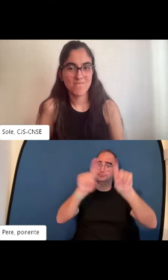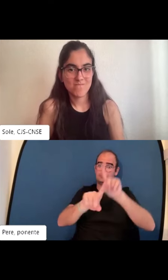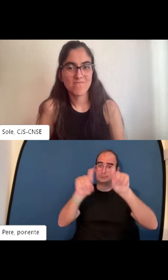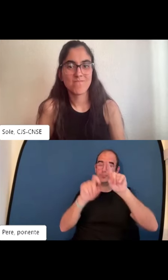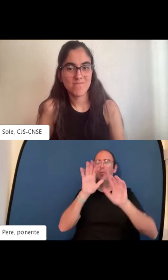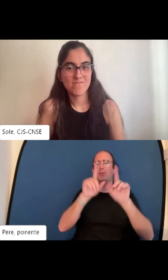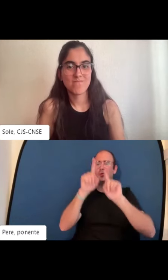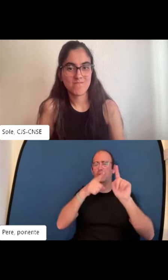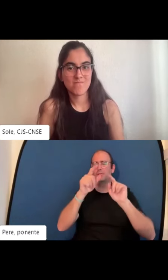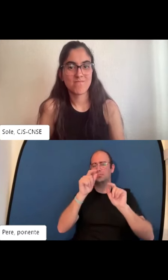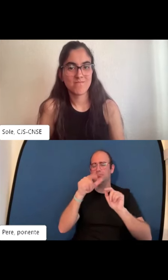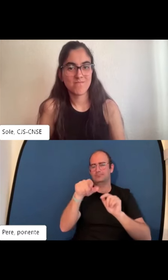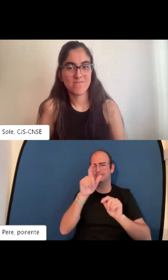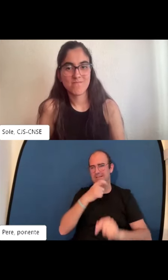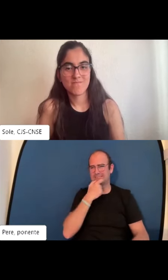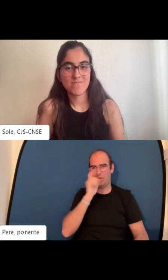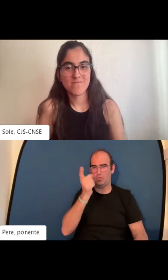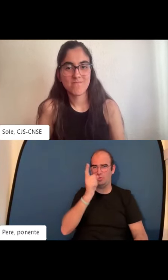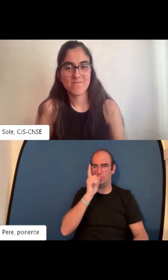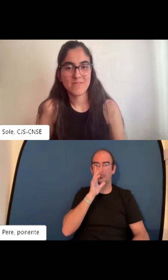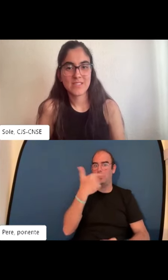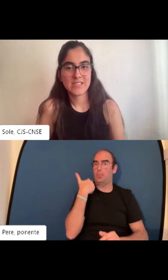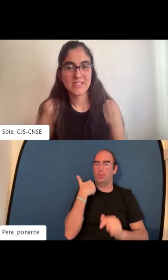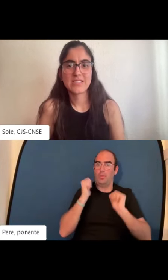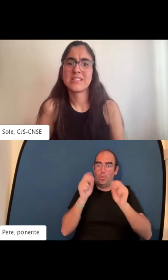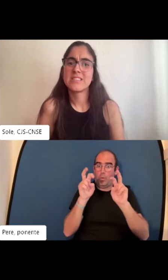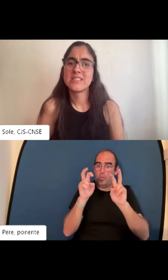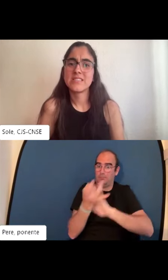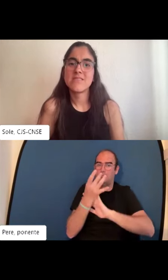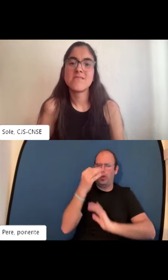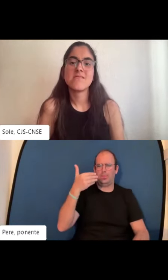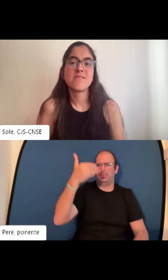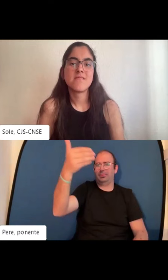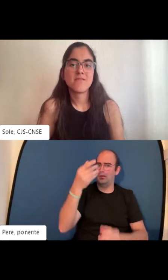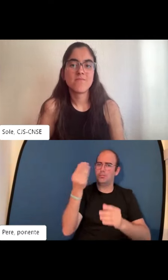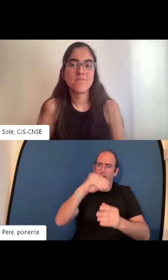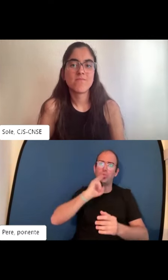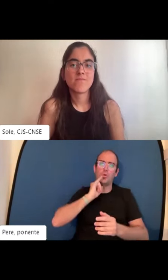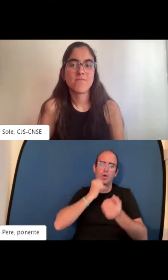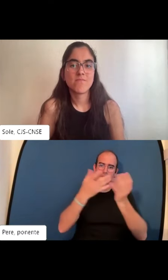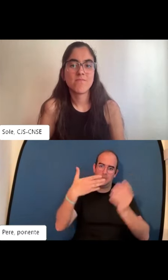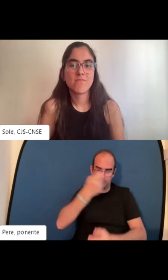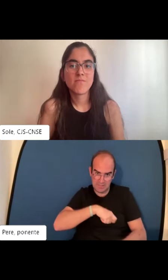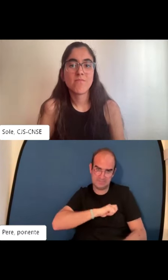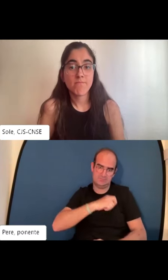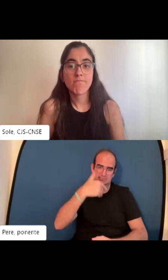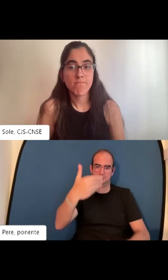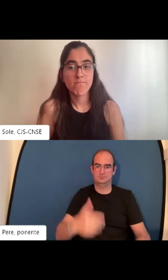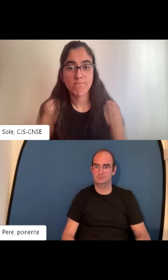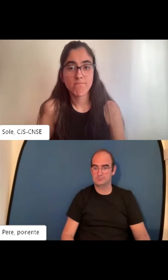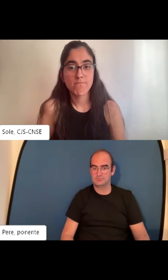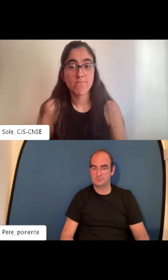o si nos contestan podemos usar chat gpt o estas herramientas para